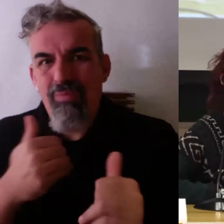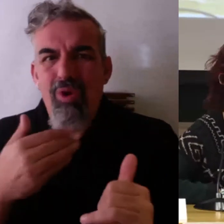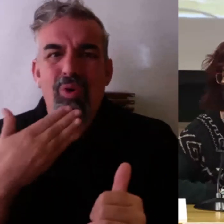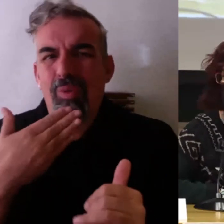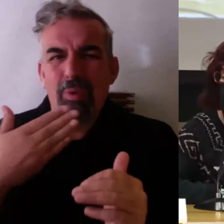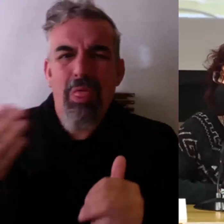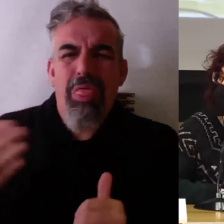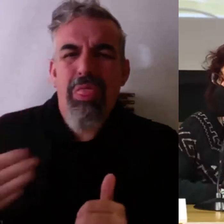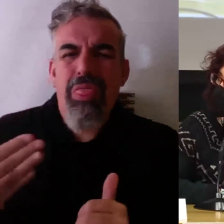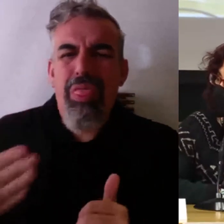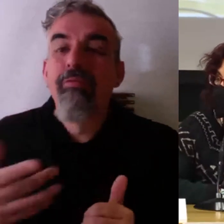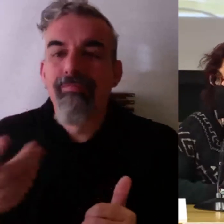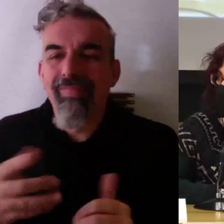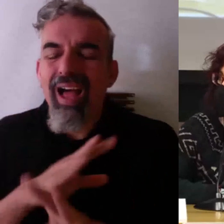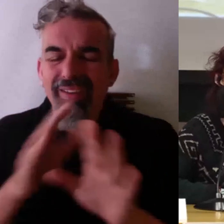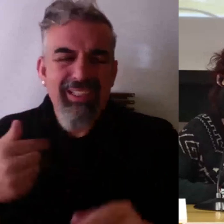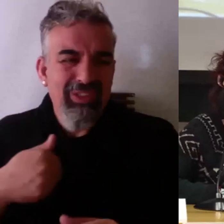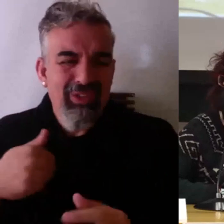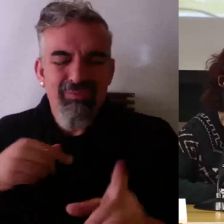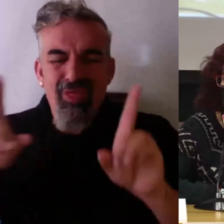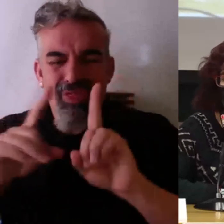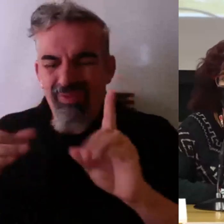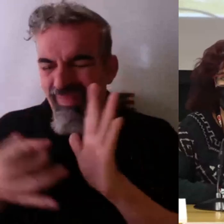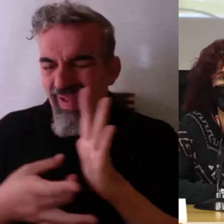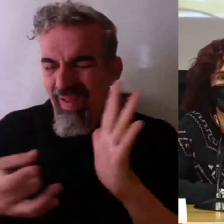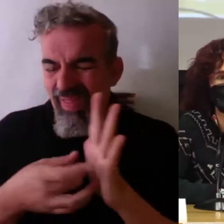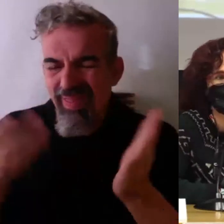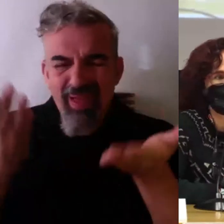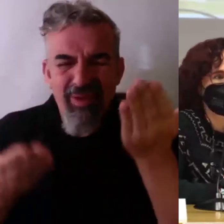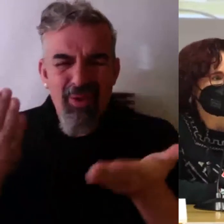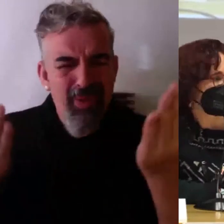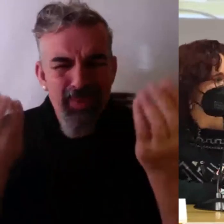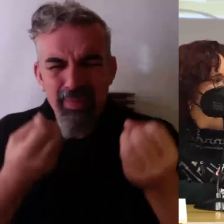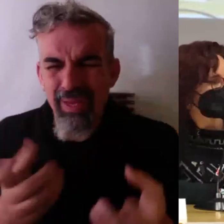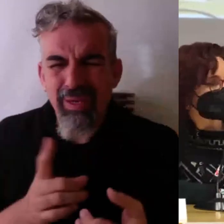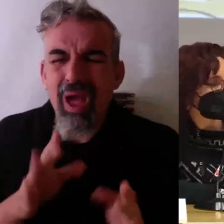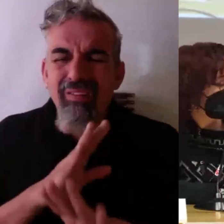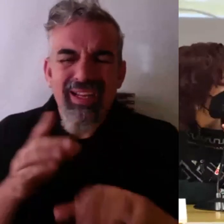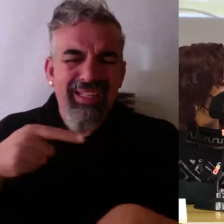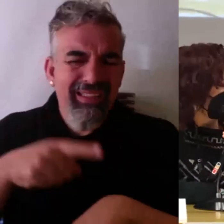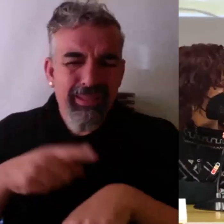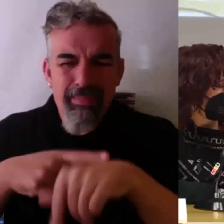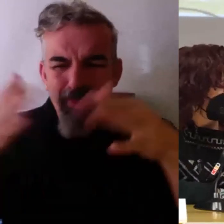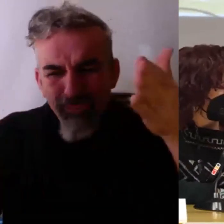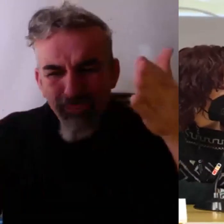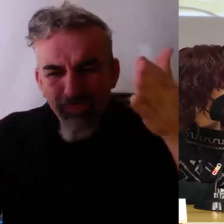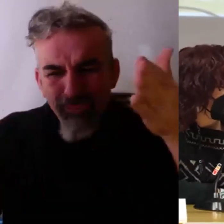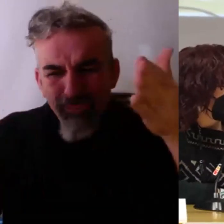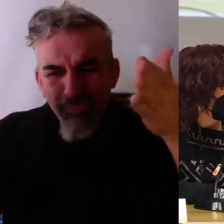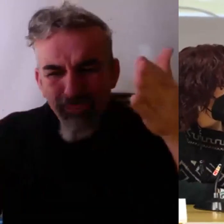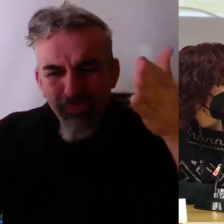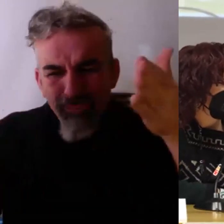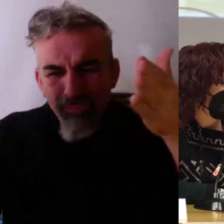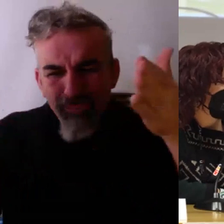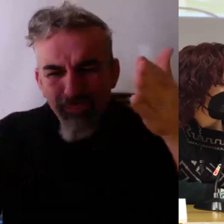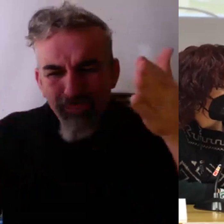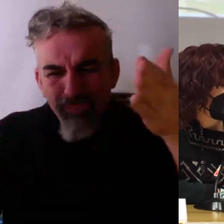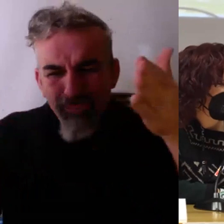mismos eso hace que lo abandonemos o que dediquemos menos tiempo etcétera etcétera eso es lo que hay que demandar hay que demandar darle más